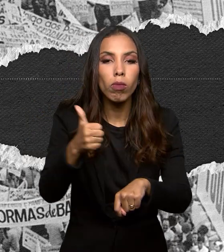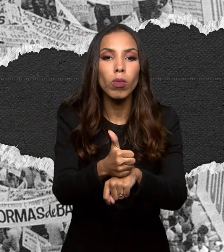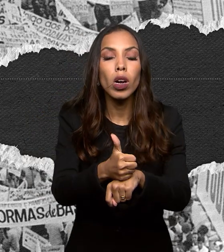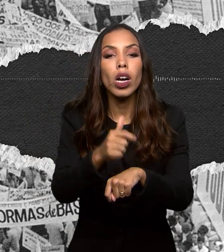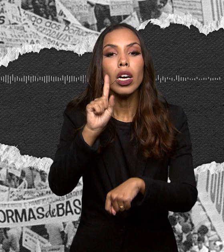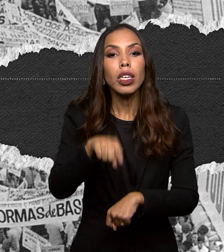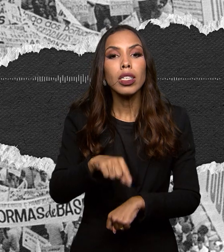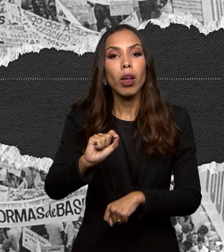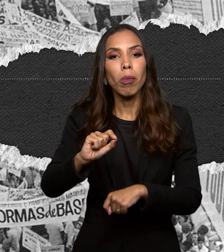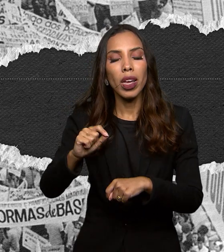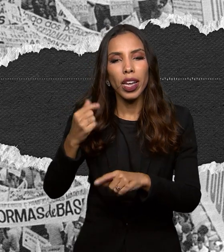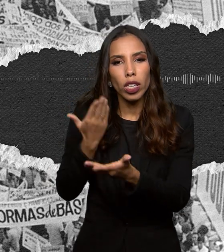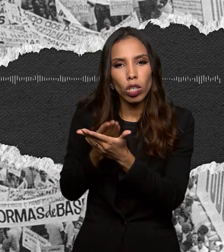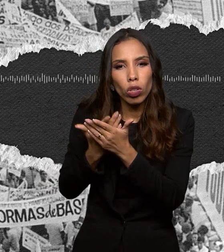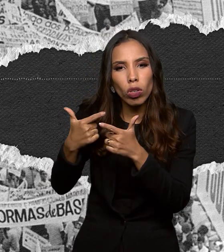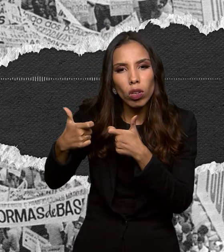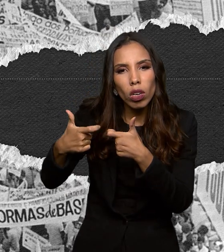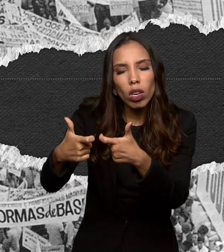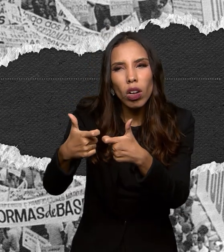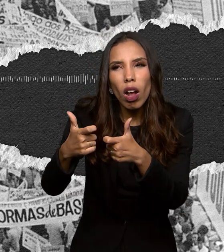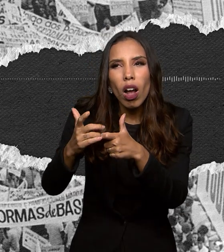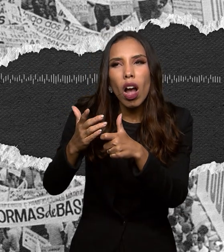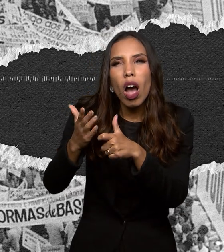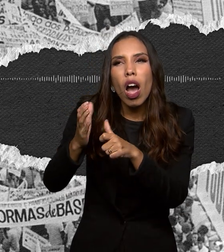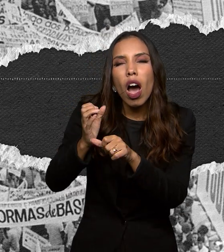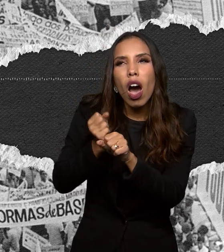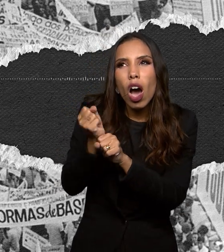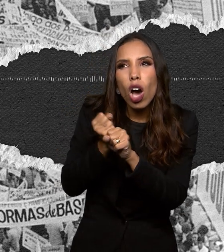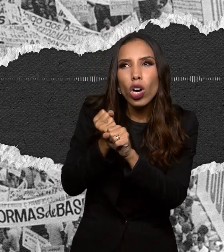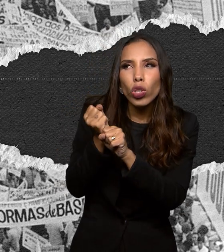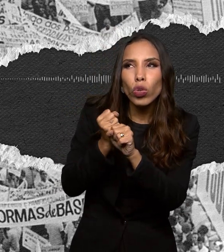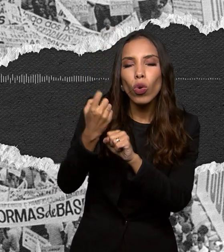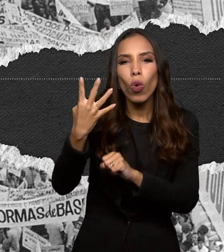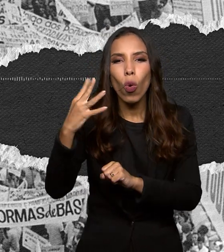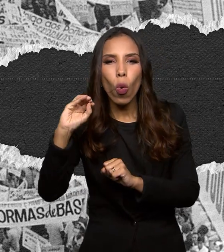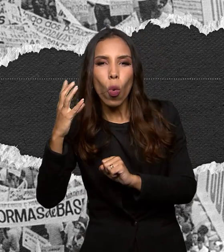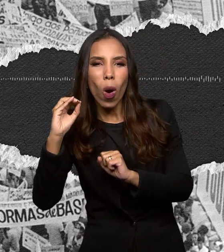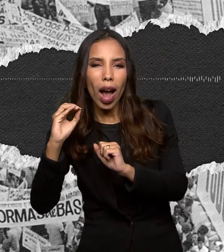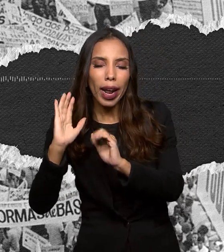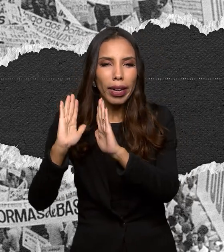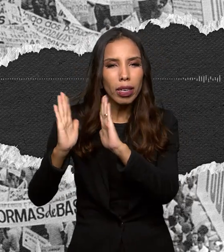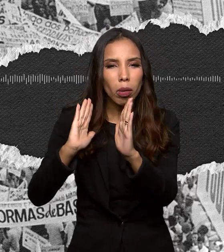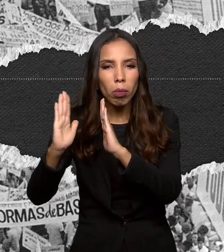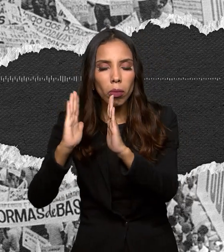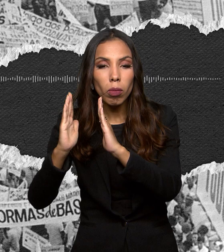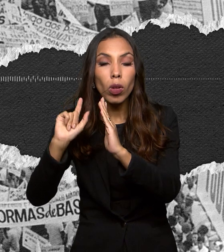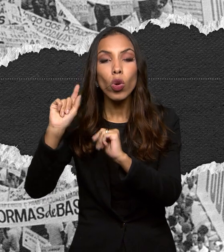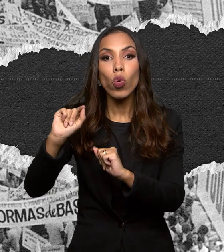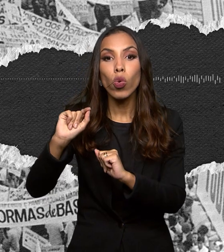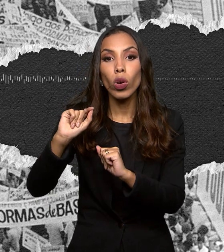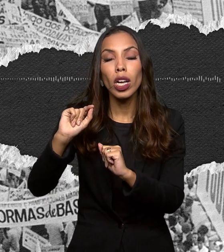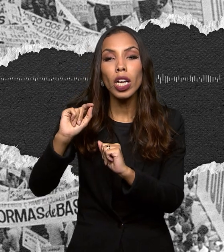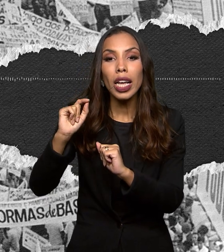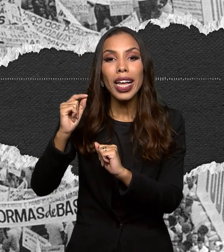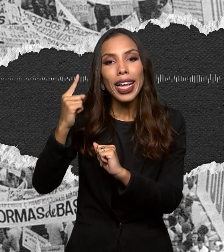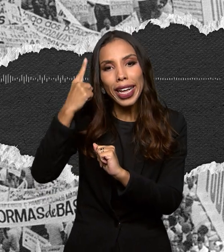final dos anos 40 entrou no Brasil com muita força um conjunto de ideias chamada doutrina de segurança